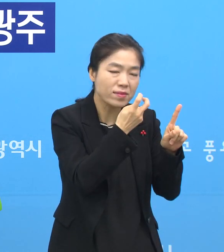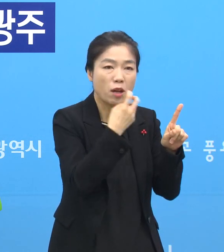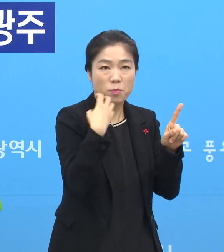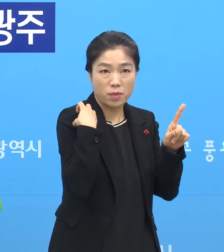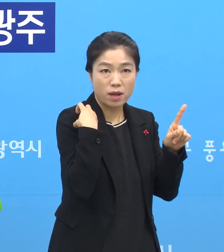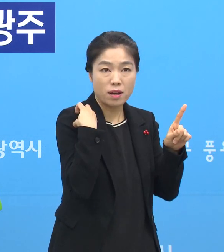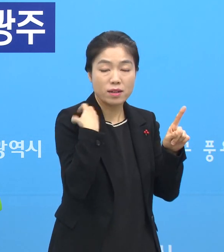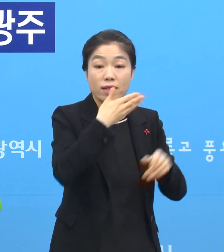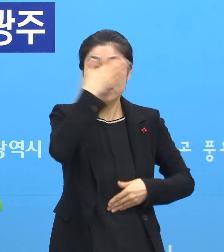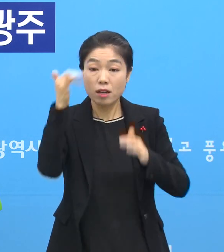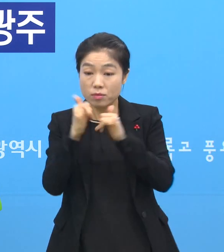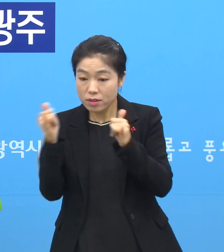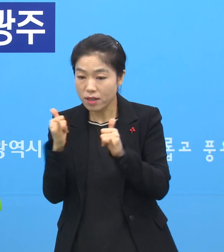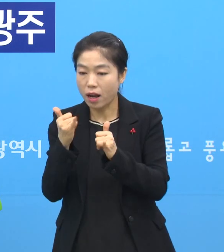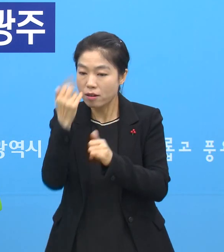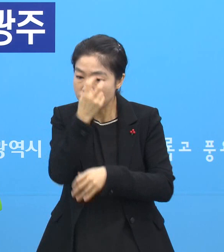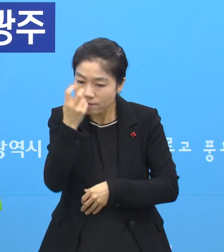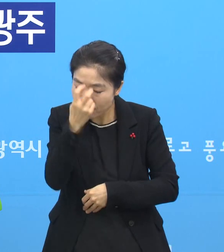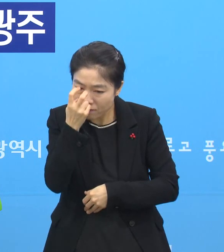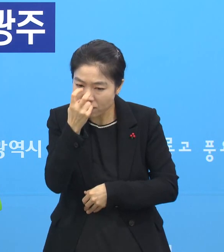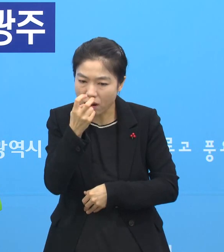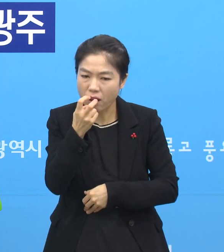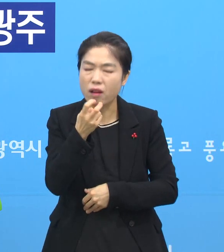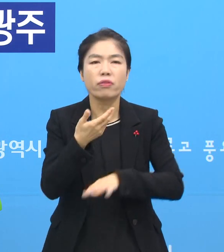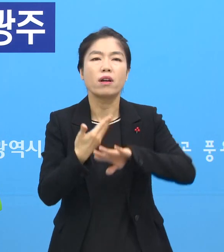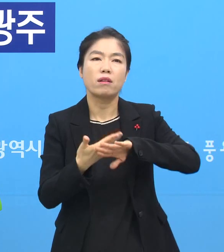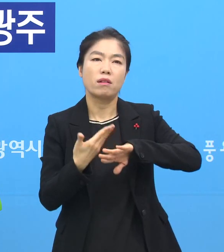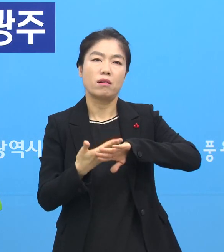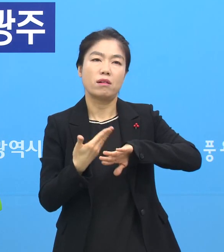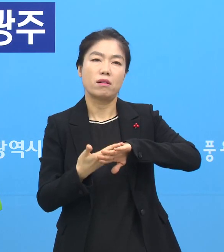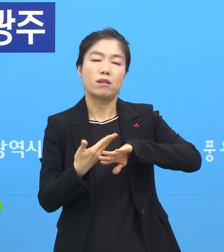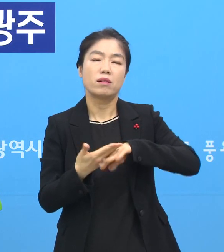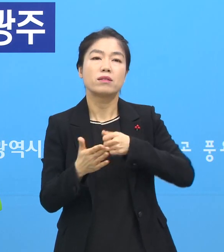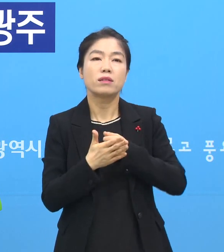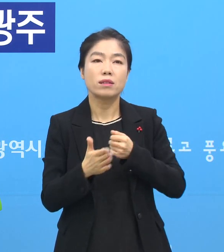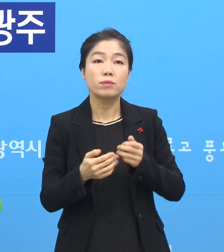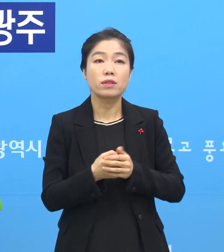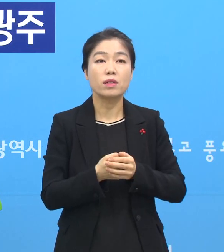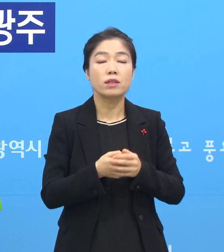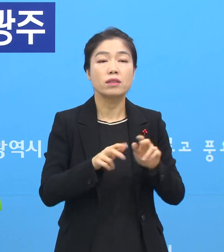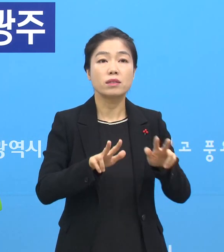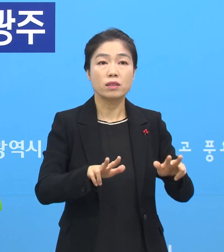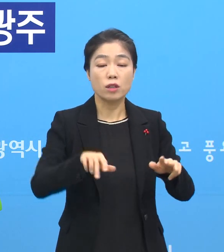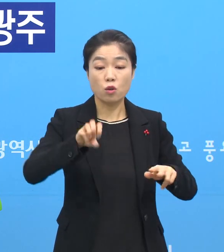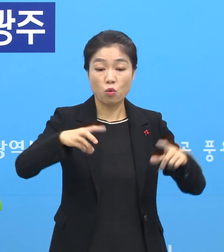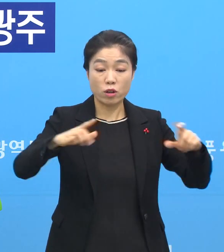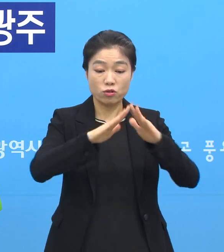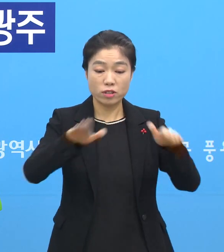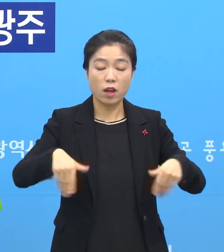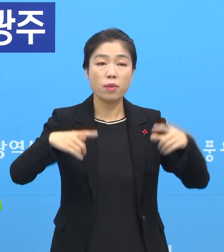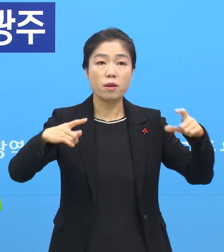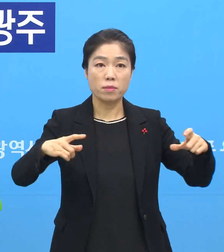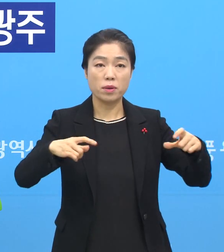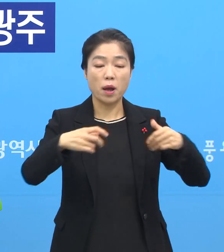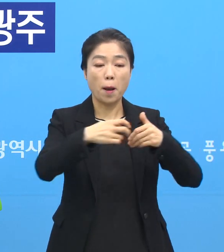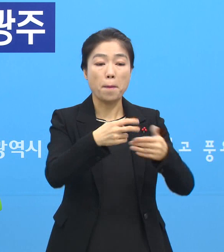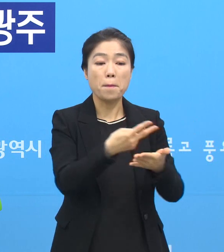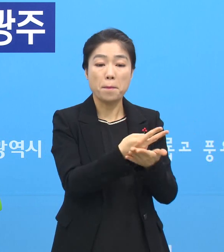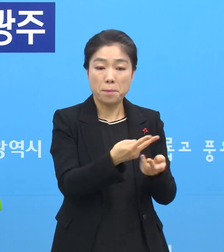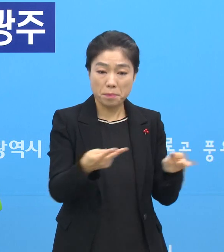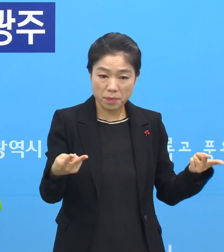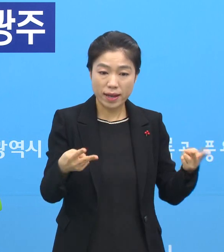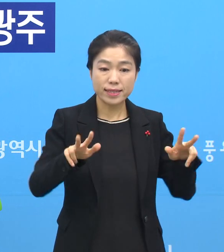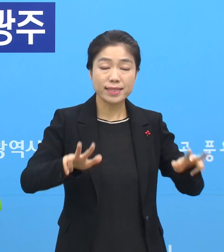젊은 사람을 치료하는 인력은 굉장히 강도가 다르거든요. 그래서 지금 광주 전남 쪽에 있는 병상이